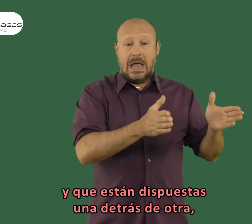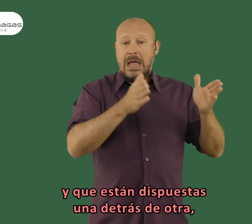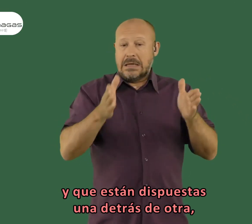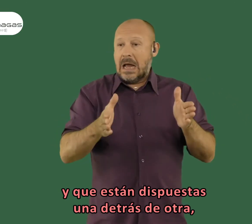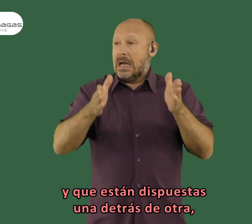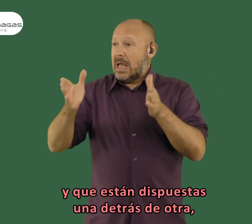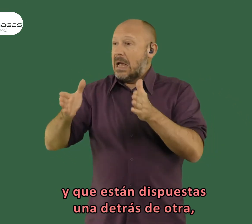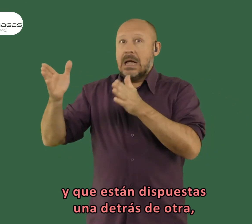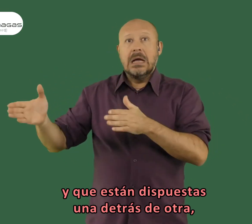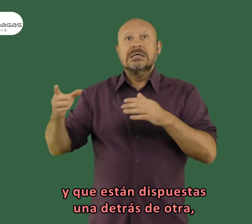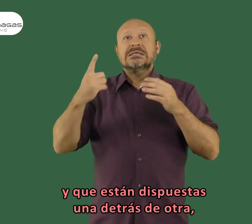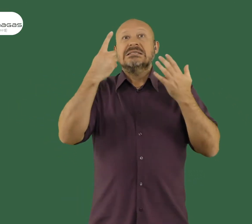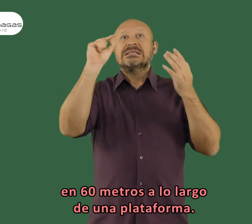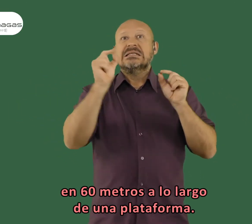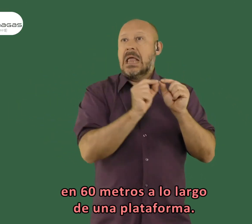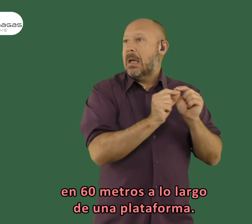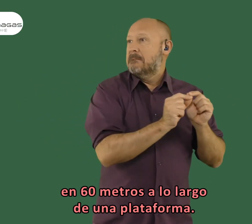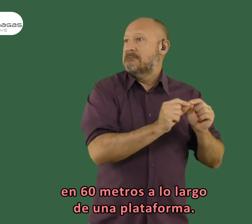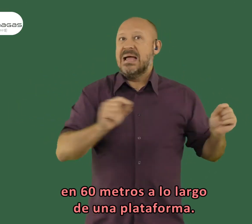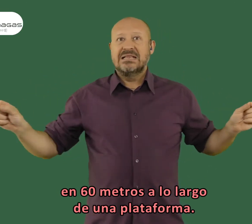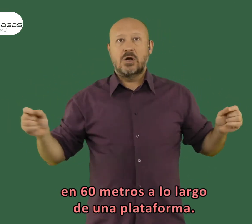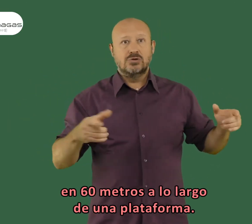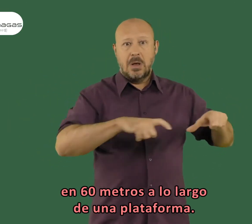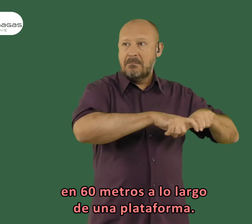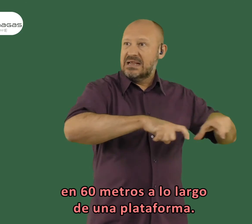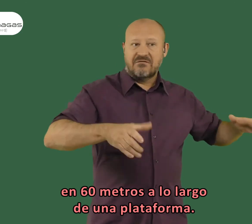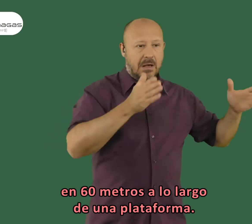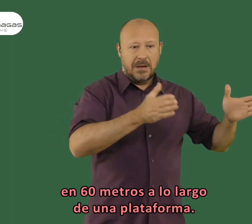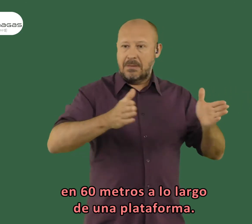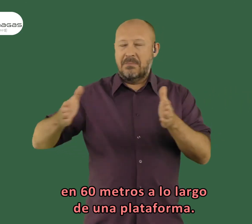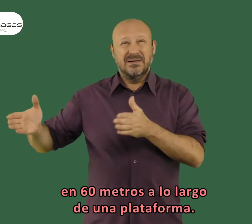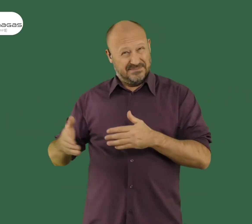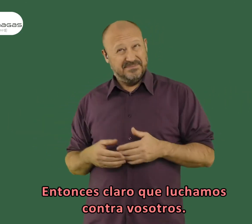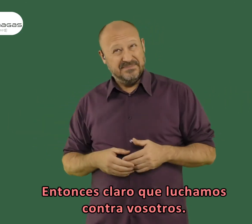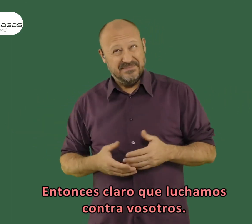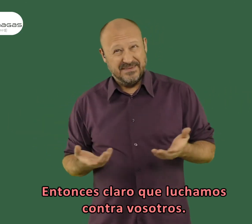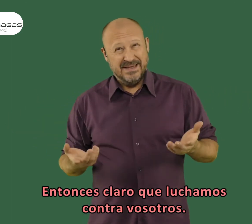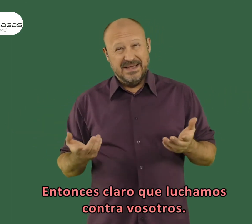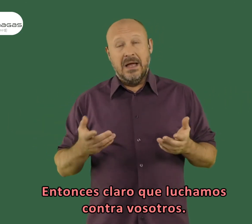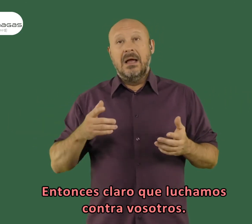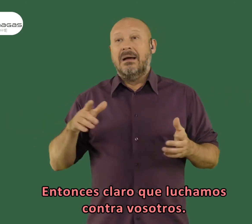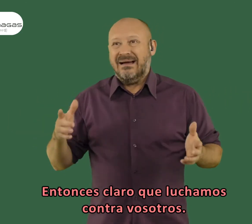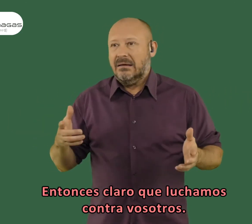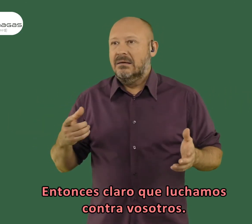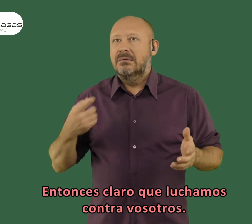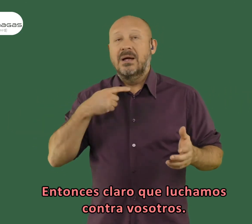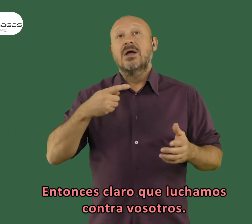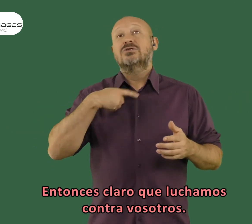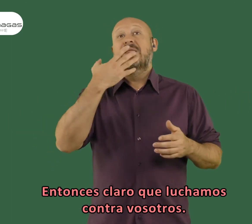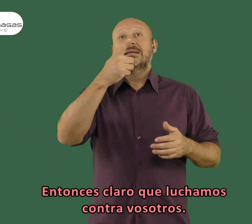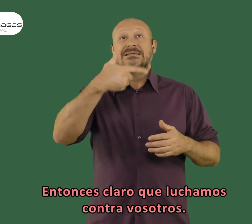están dispuestas una detrás de otra en 60 metros a lo largo de una plataforma. Entonces, claro,